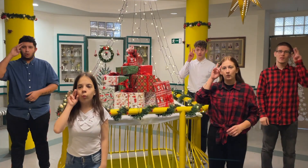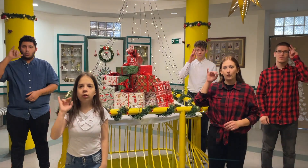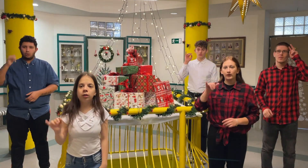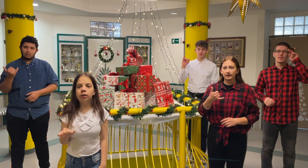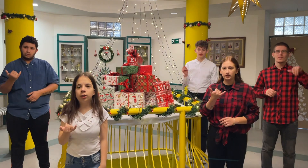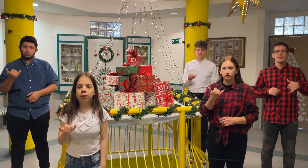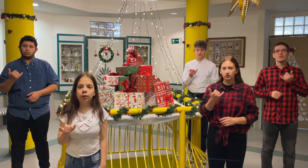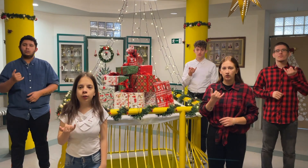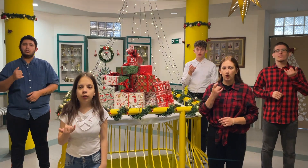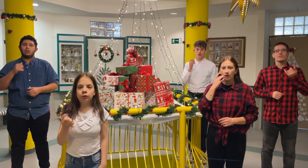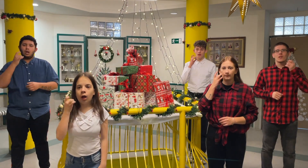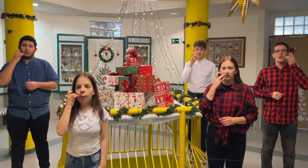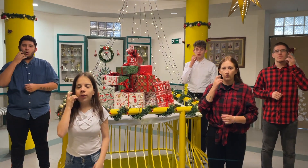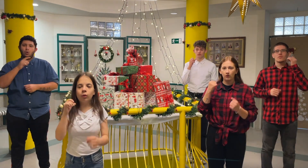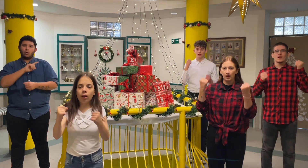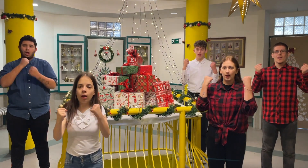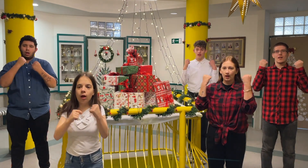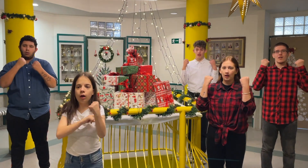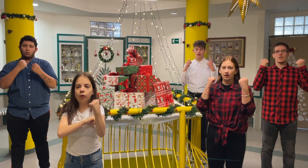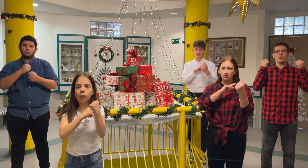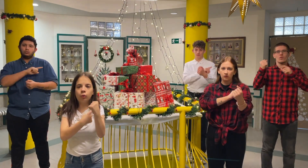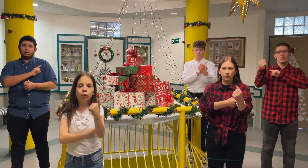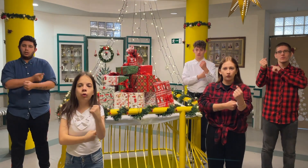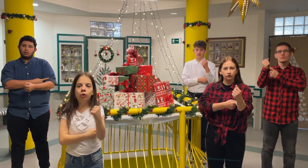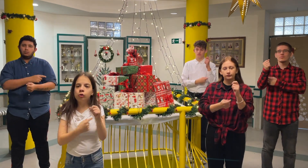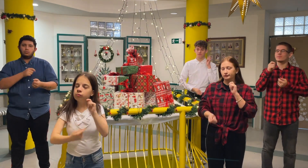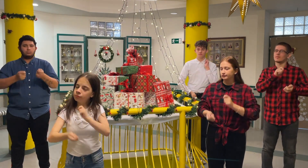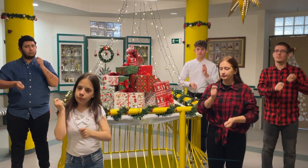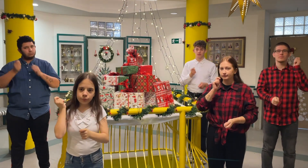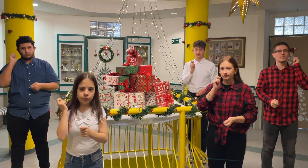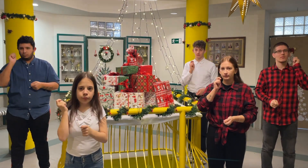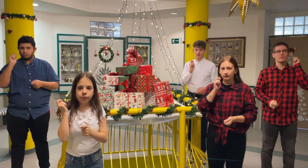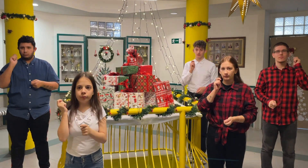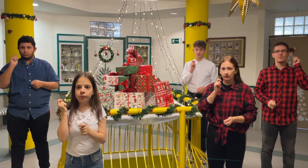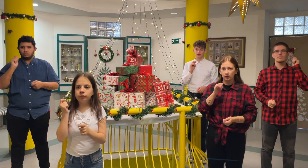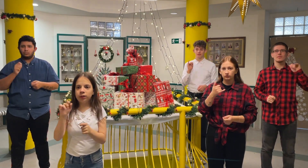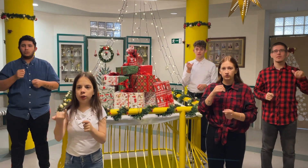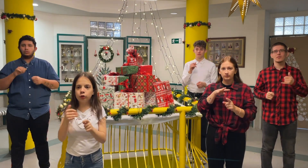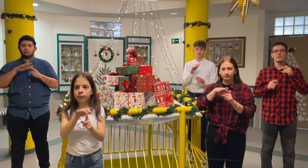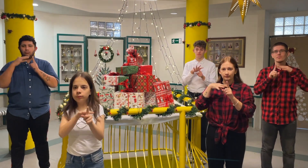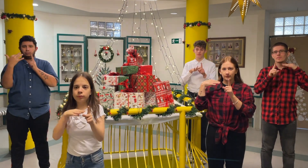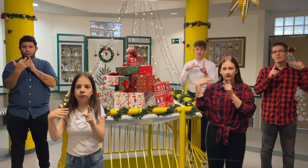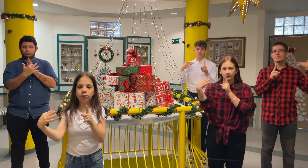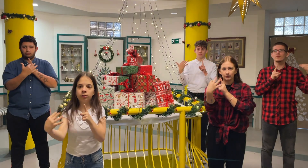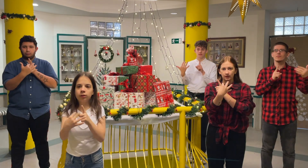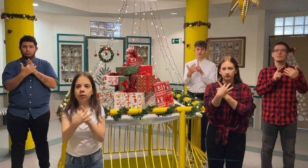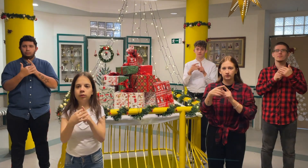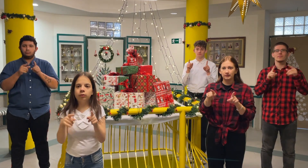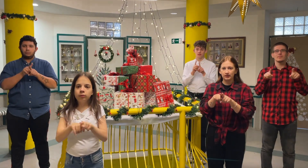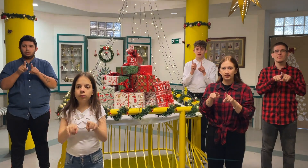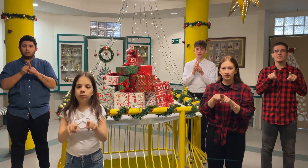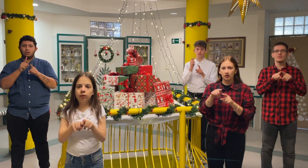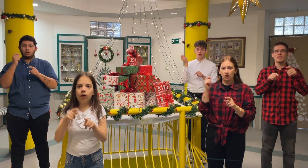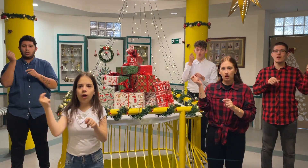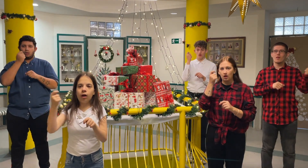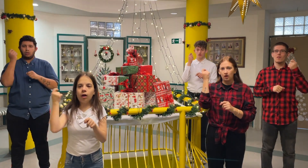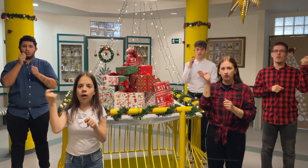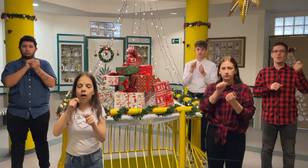Akkor is, amikor nem lehet az erőt, és minden körötted,